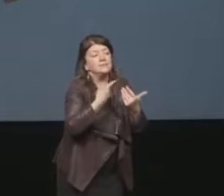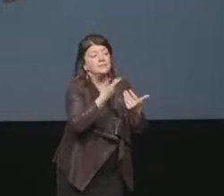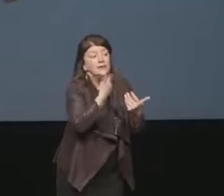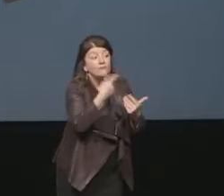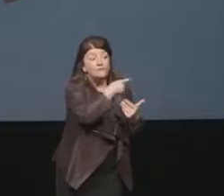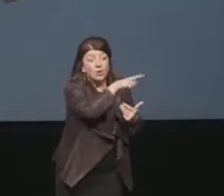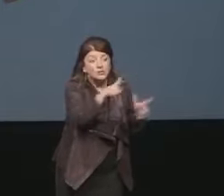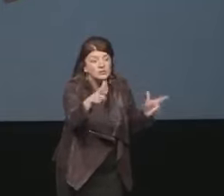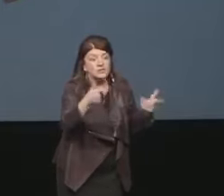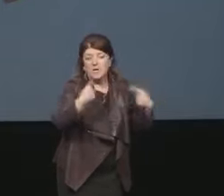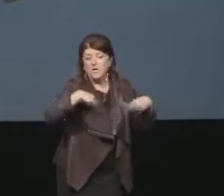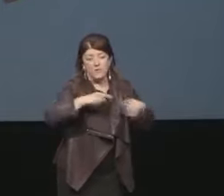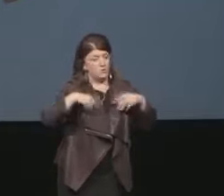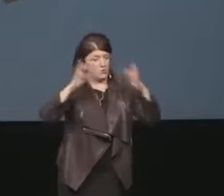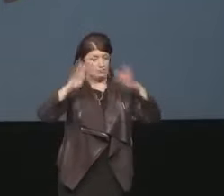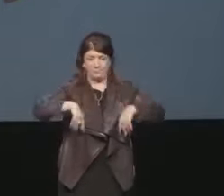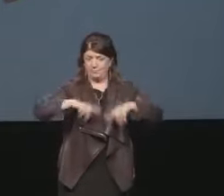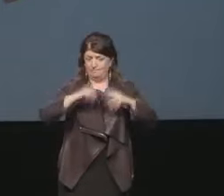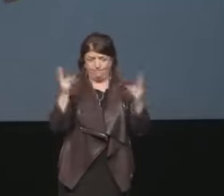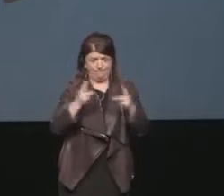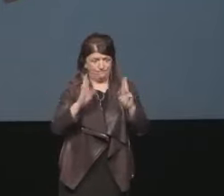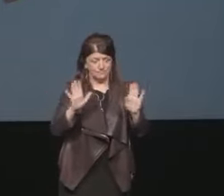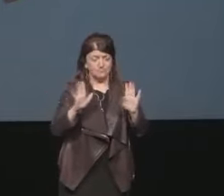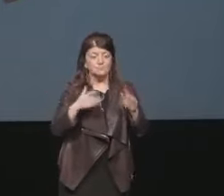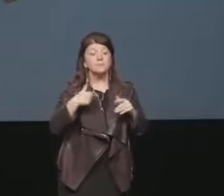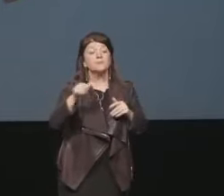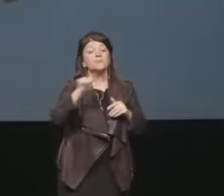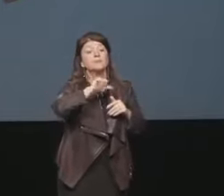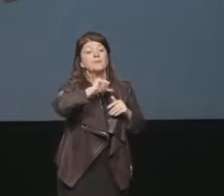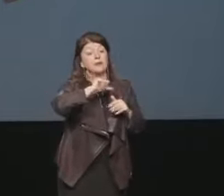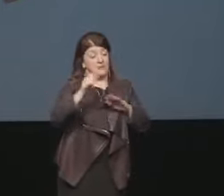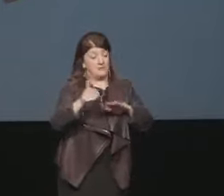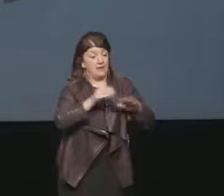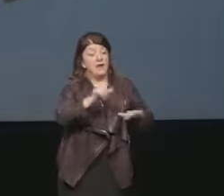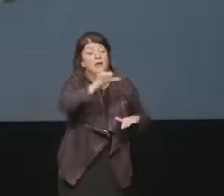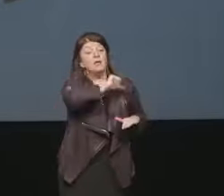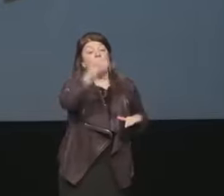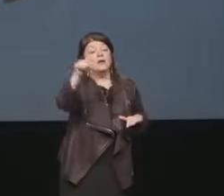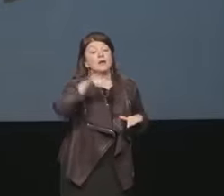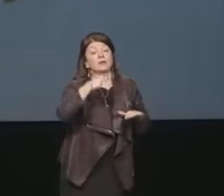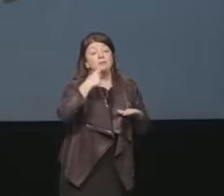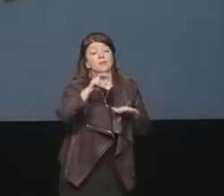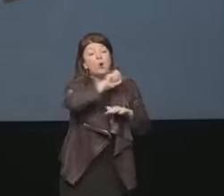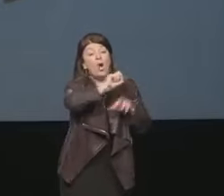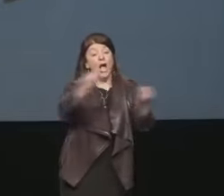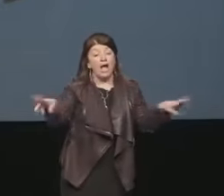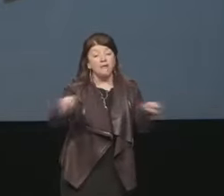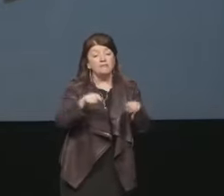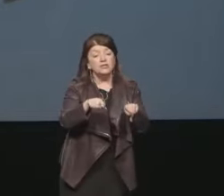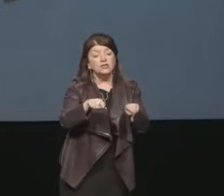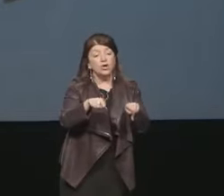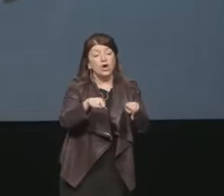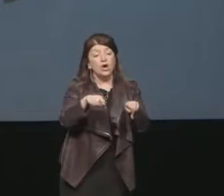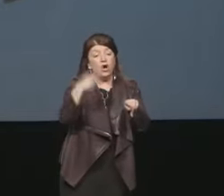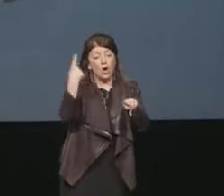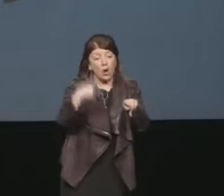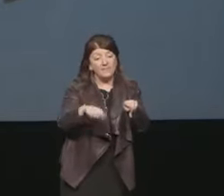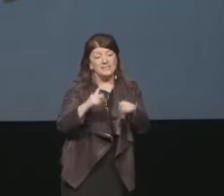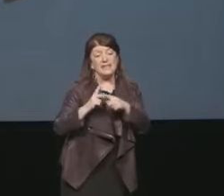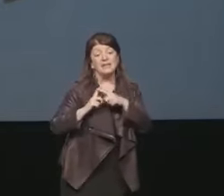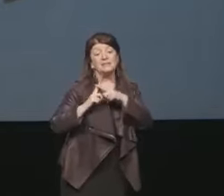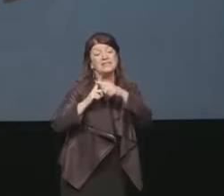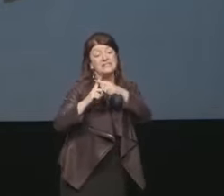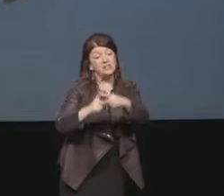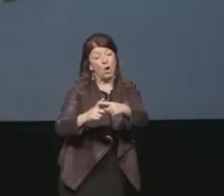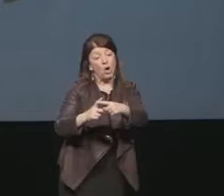fatto niente il primo segnale tangibile di questo board e di questa missione che ci siamo